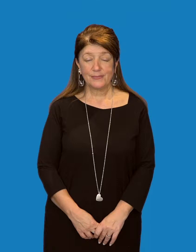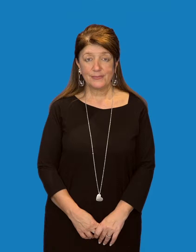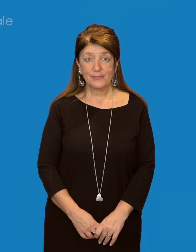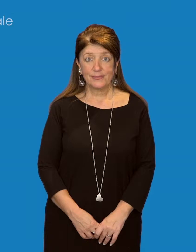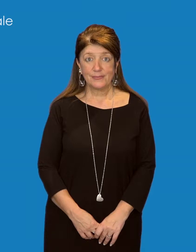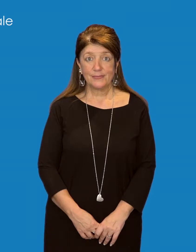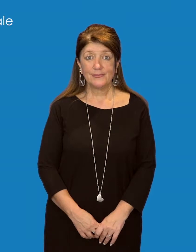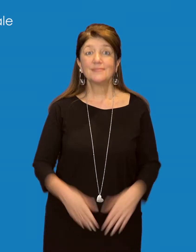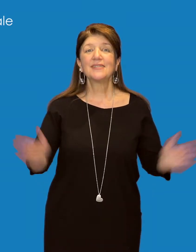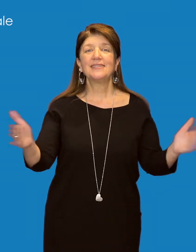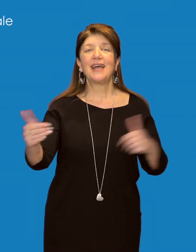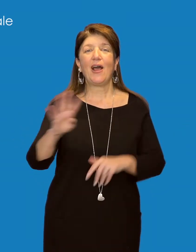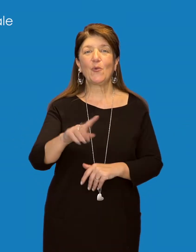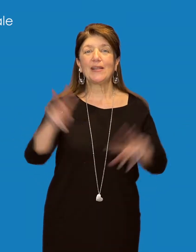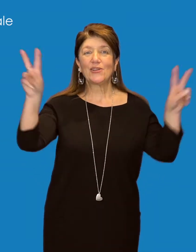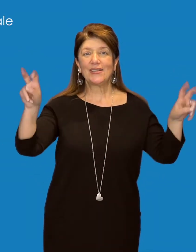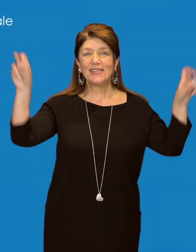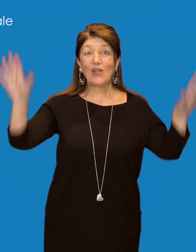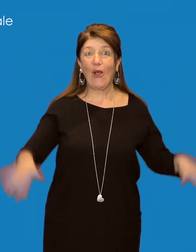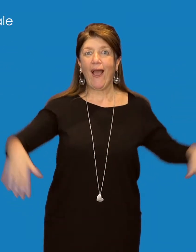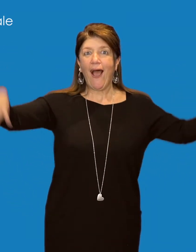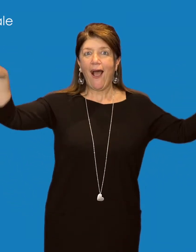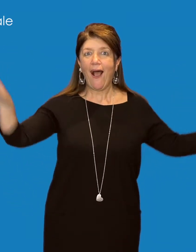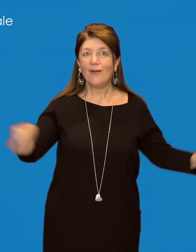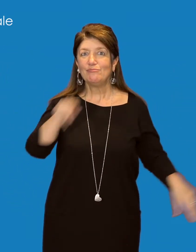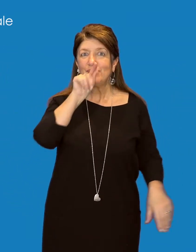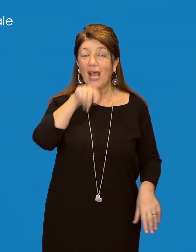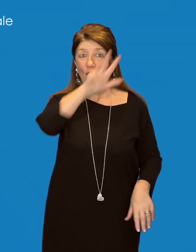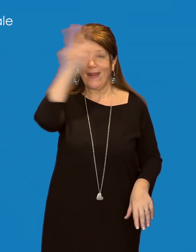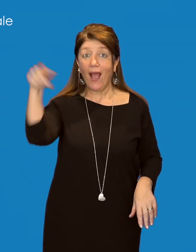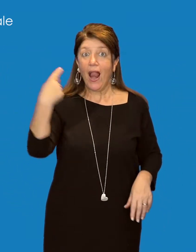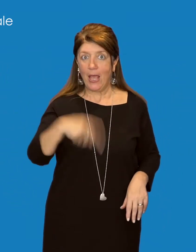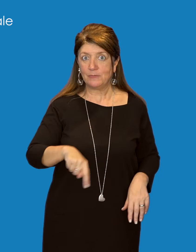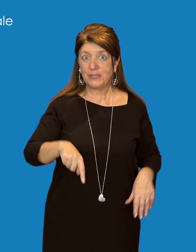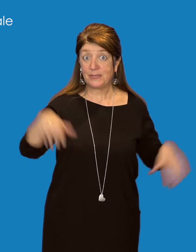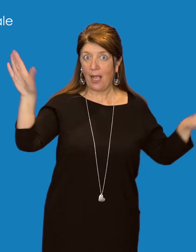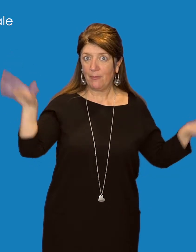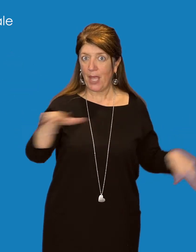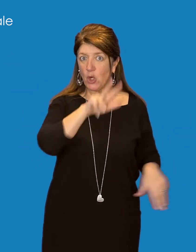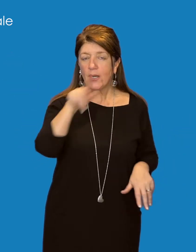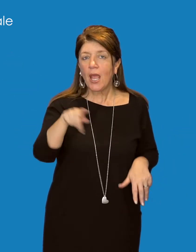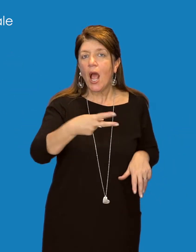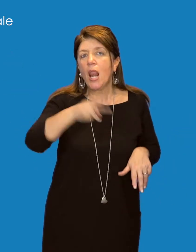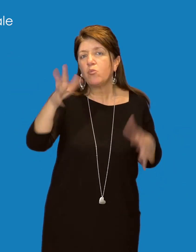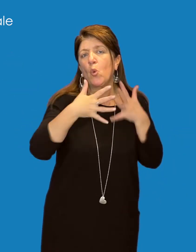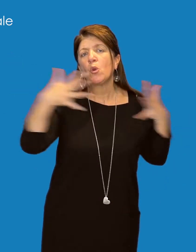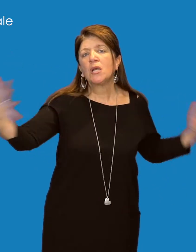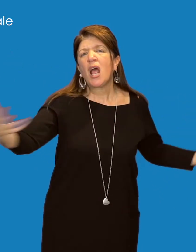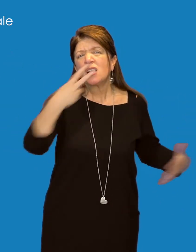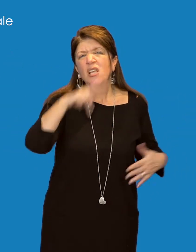Sala 4. Gabbiano reale. Il gabbiano reale è la più grande e comune specie di gabbiano del